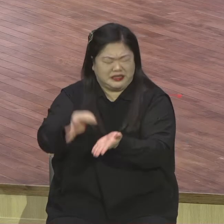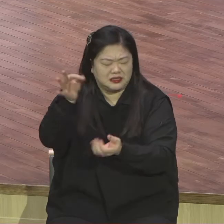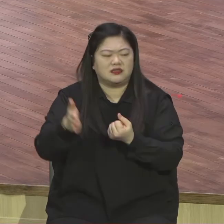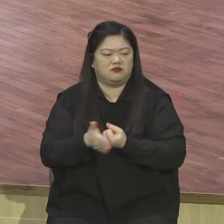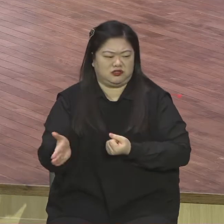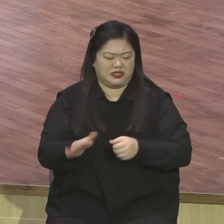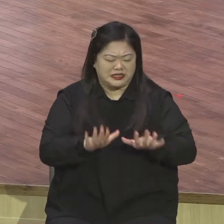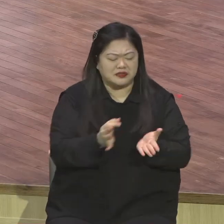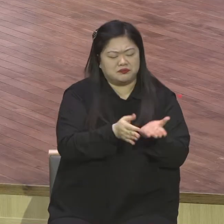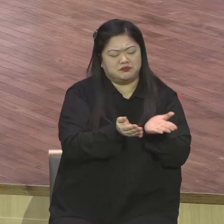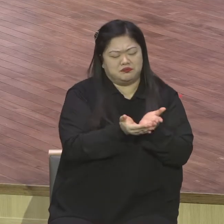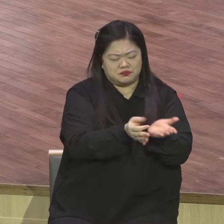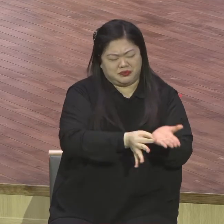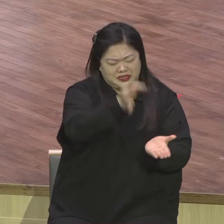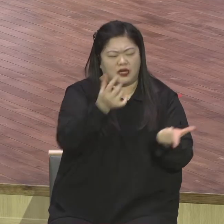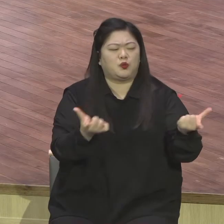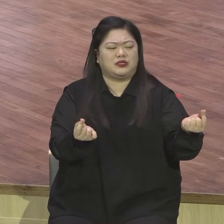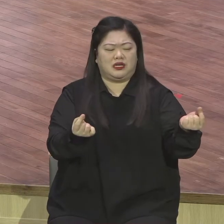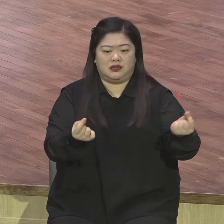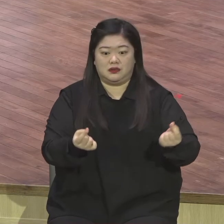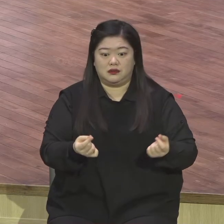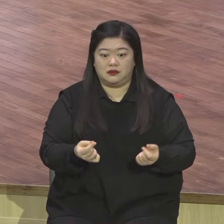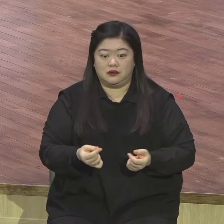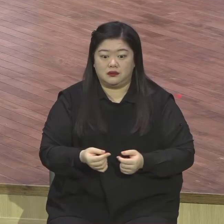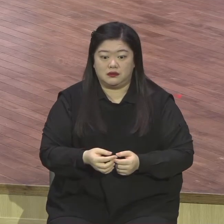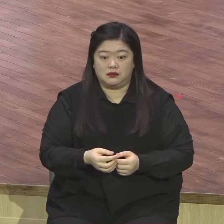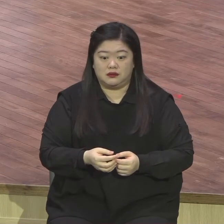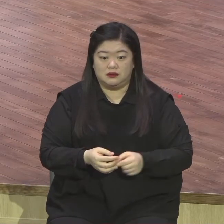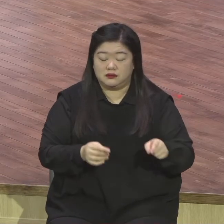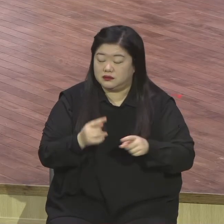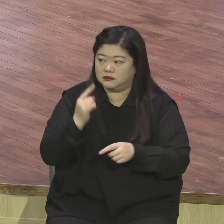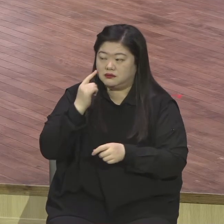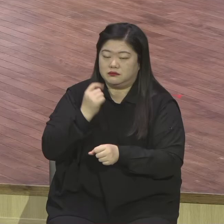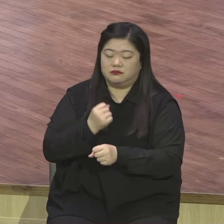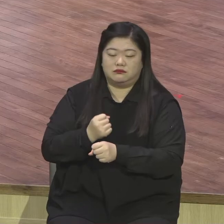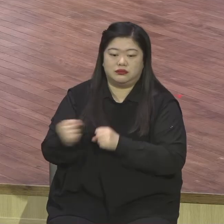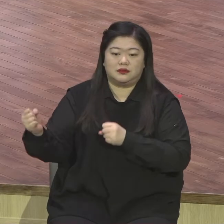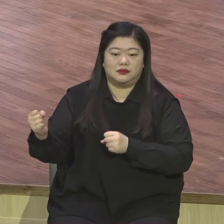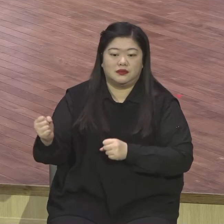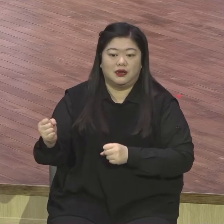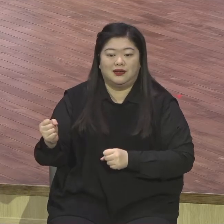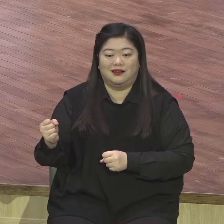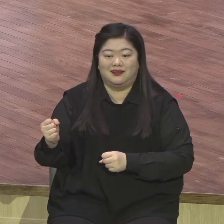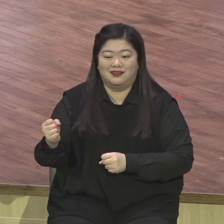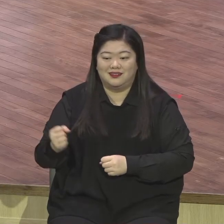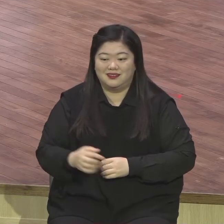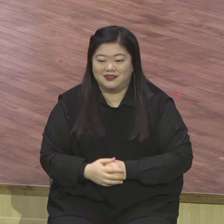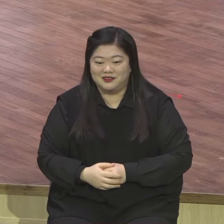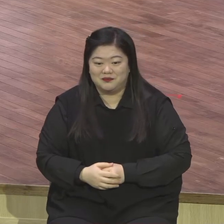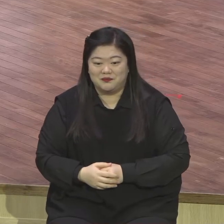이런 이야기도 있어요. 부활하시 예수님께서 모세와 함께 바다 위를 바다